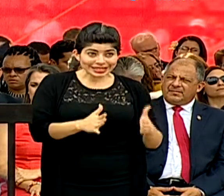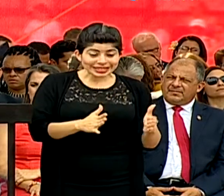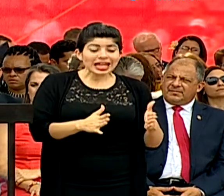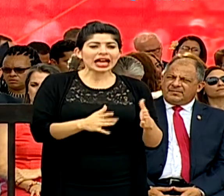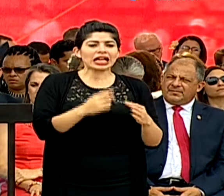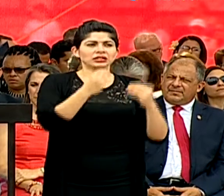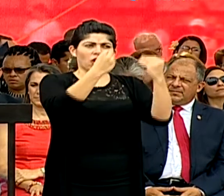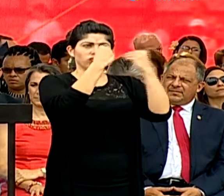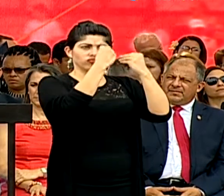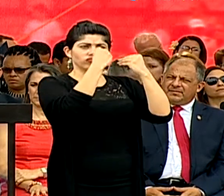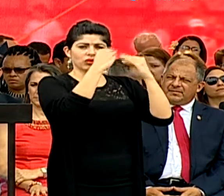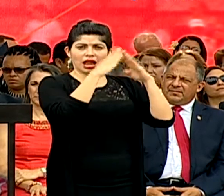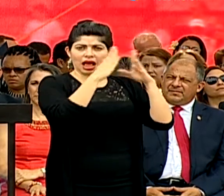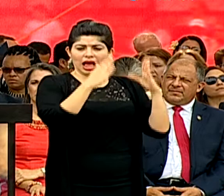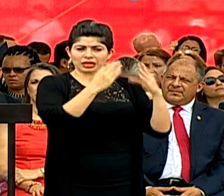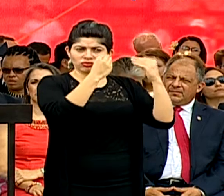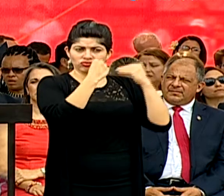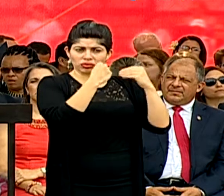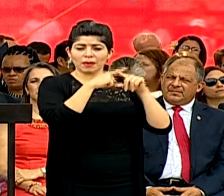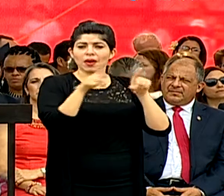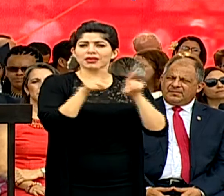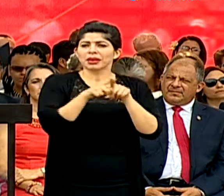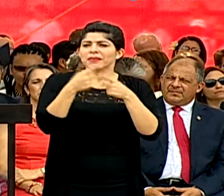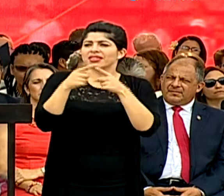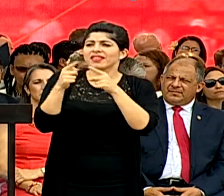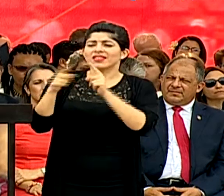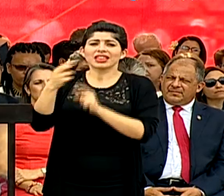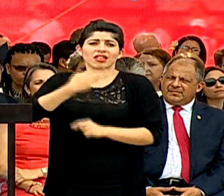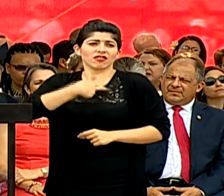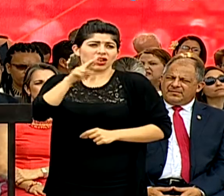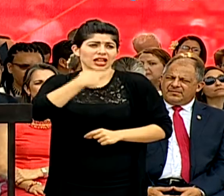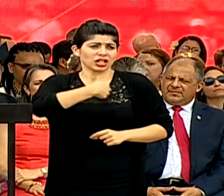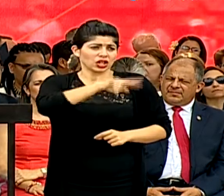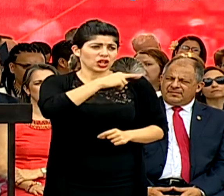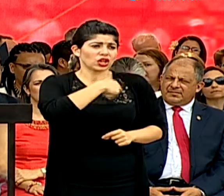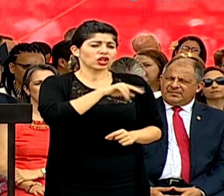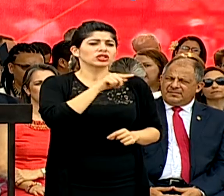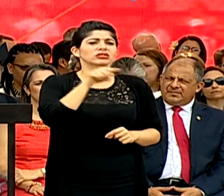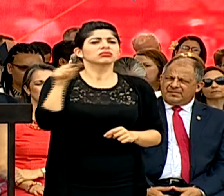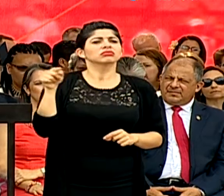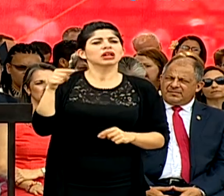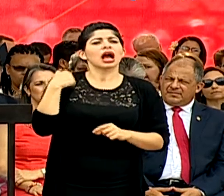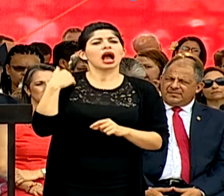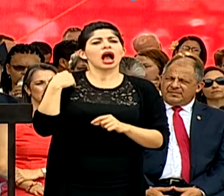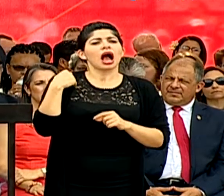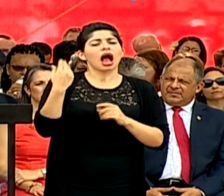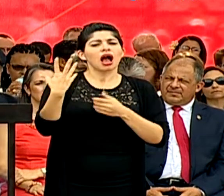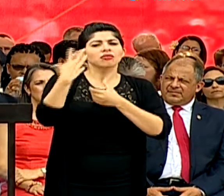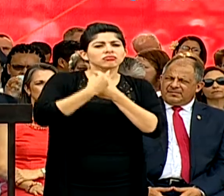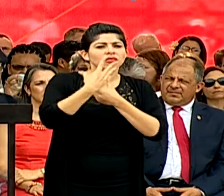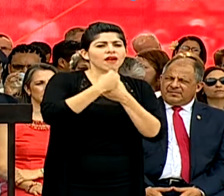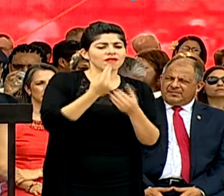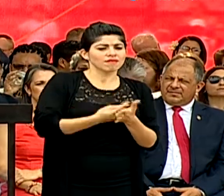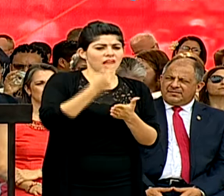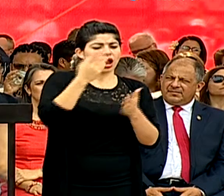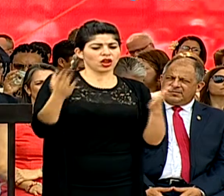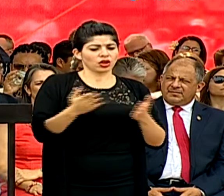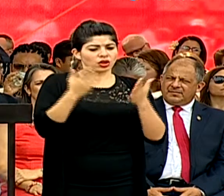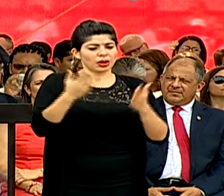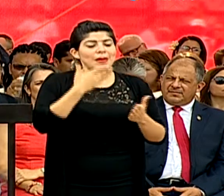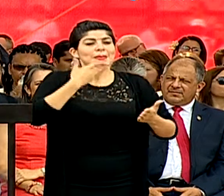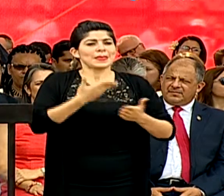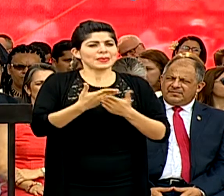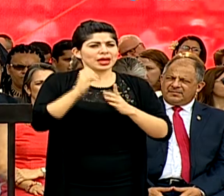inculcan en nuestros hogares. Pero también las diferentes religiones tienen como base valores que promueven el bienestar de la